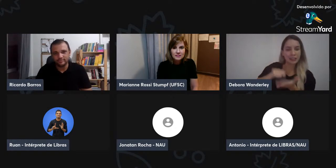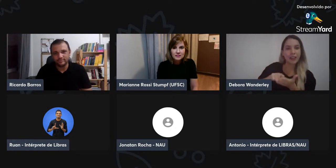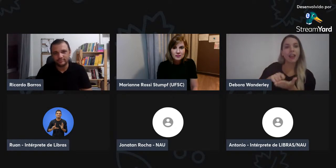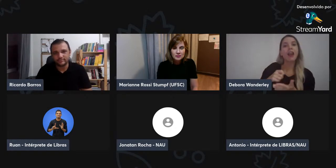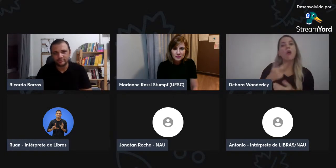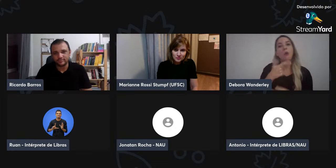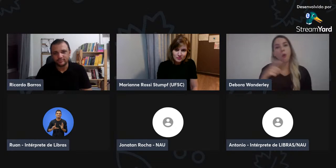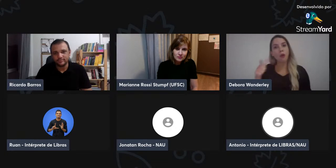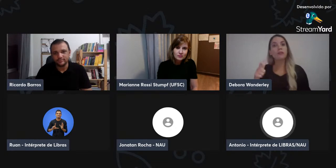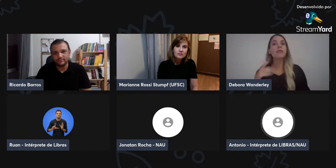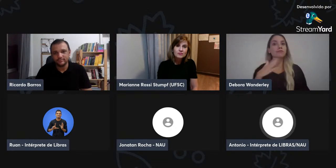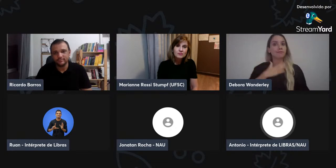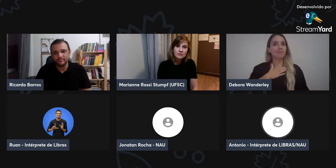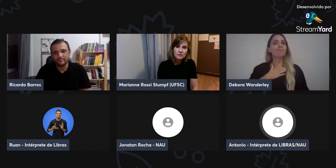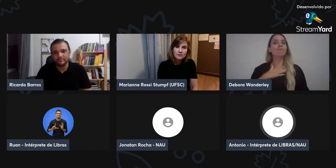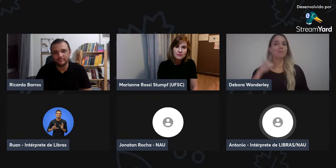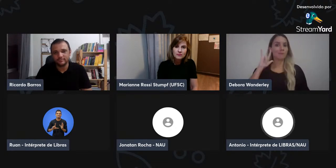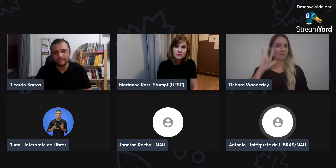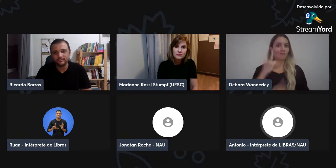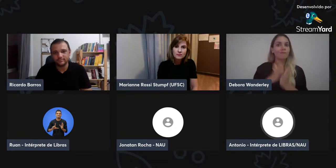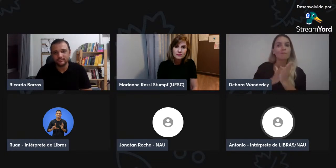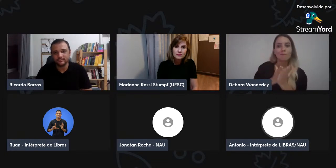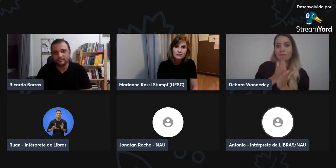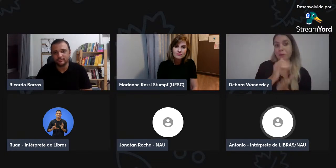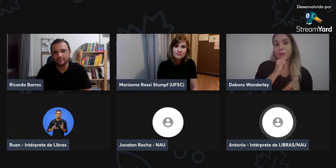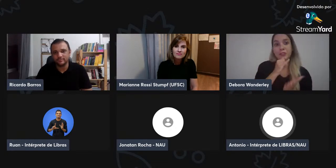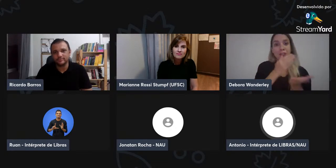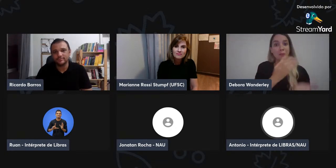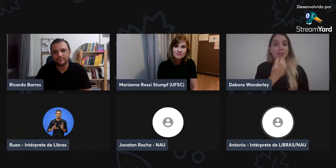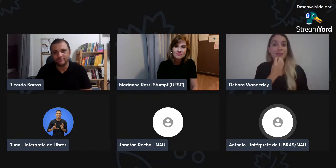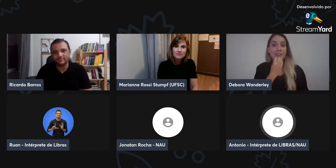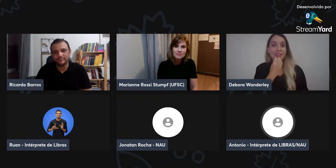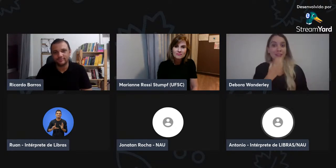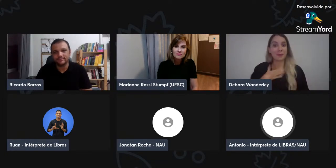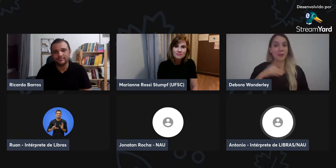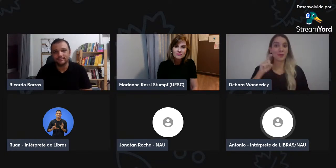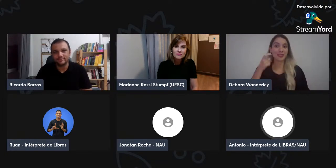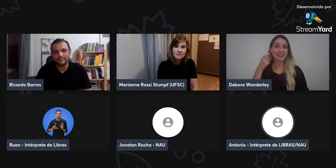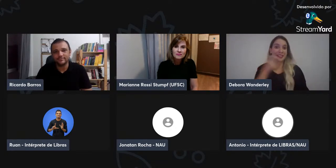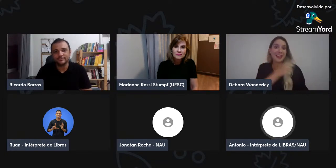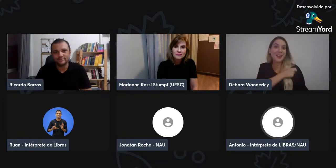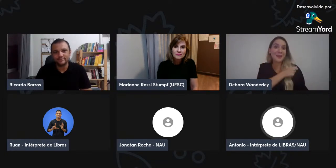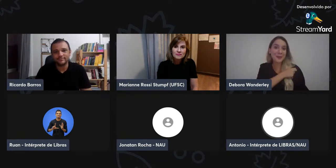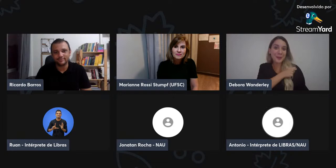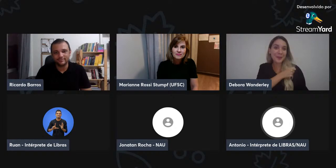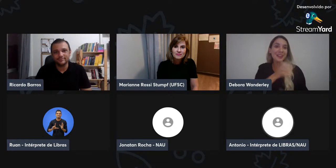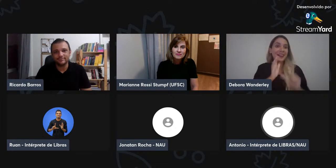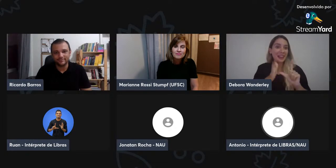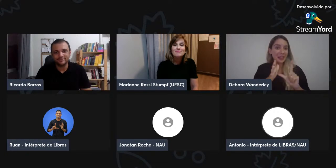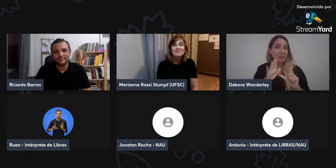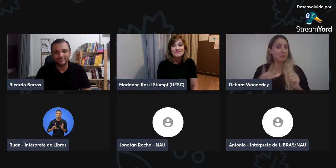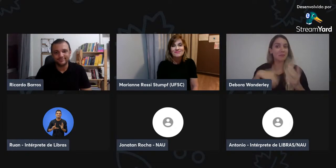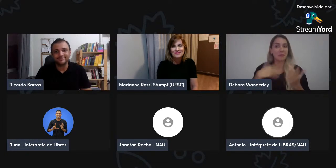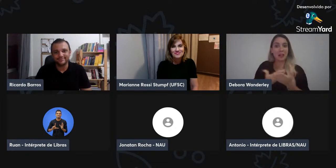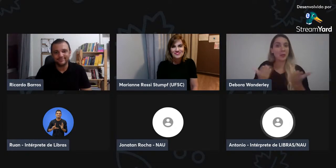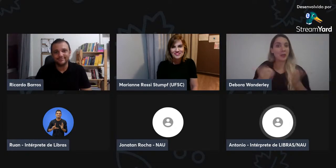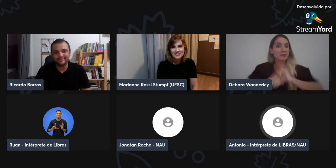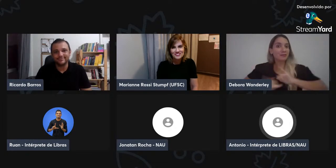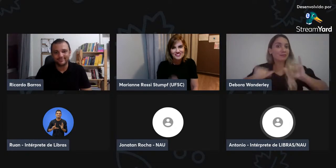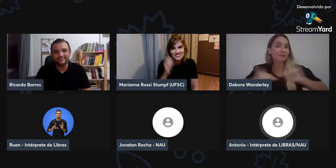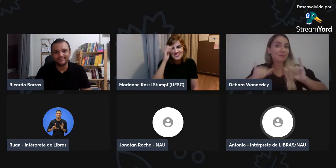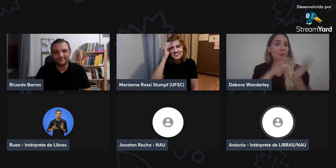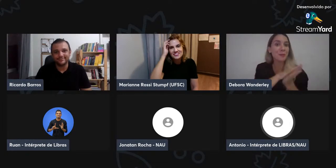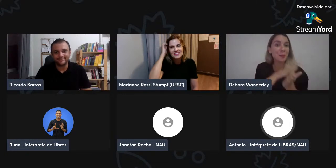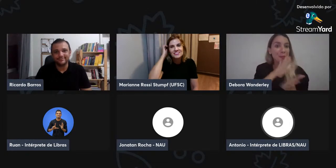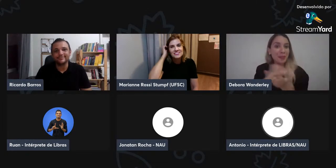que elas realmente não aceitam, que elas, tipo, falam que ia para deixar para lá, mas elas gostam ao mesmo tempo de paixão sobre essa questão. Então, tem